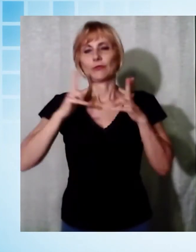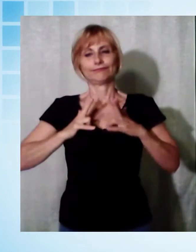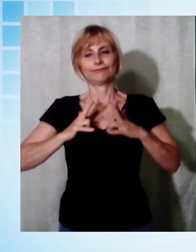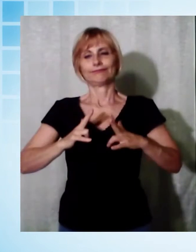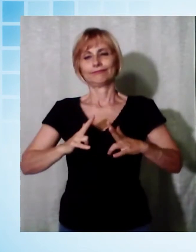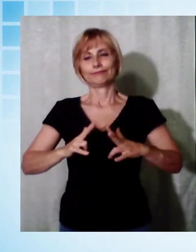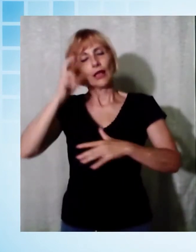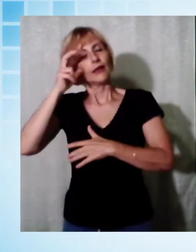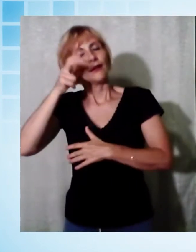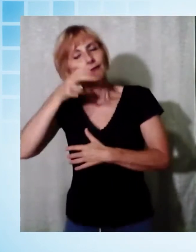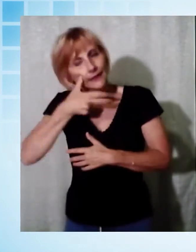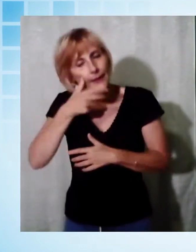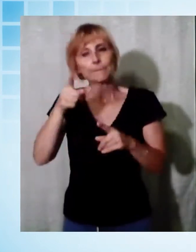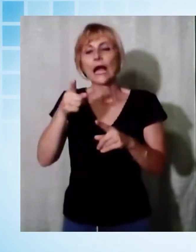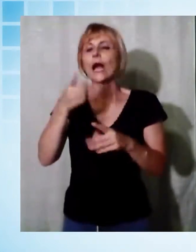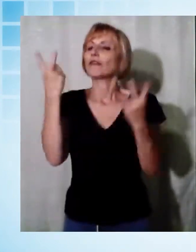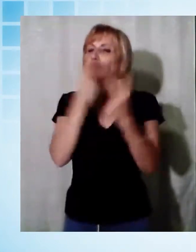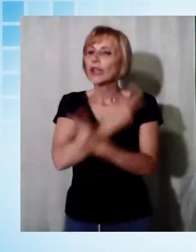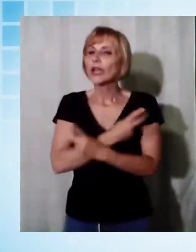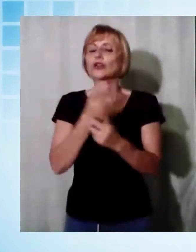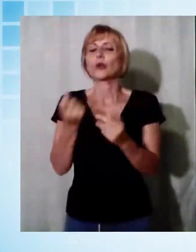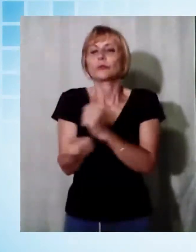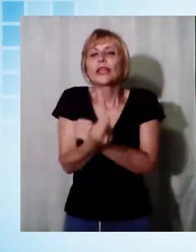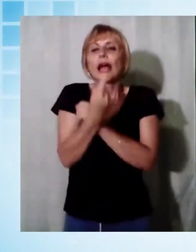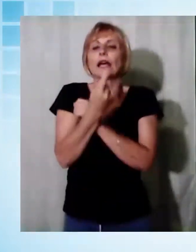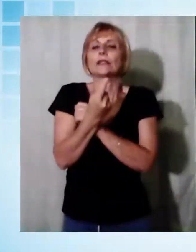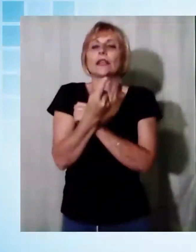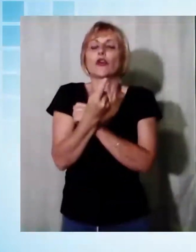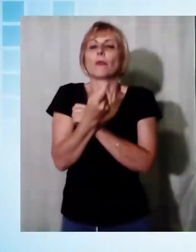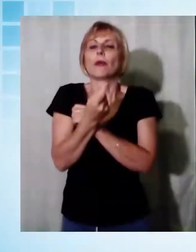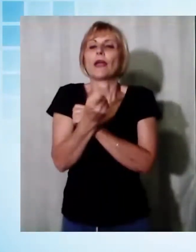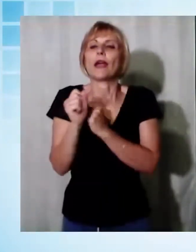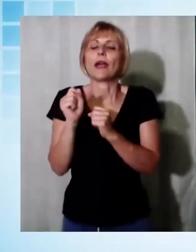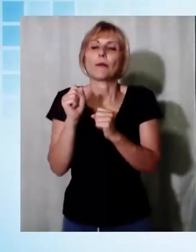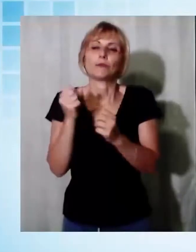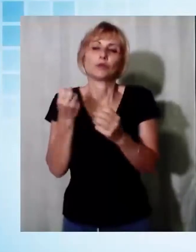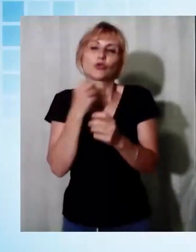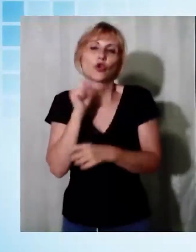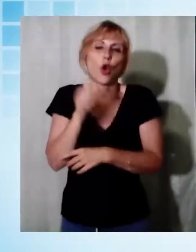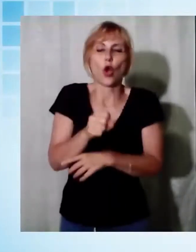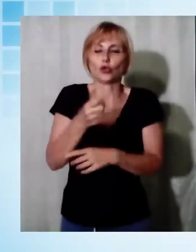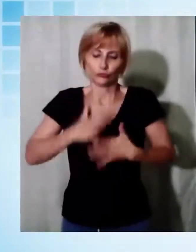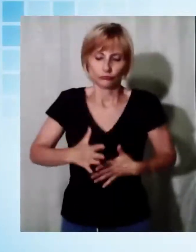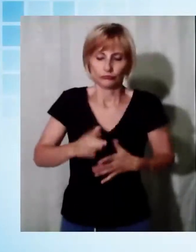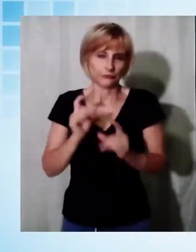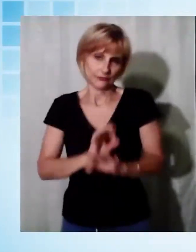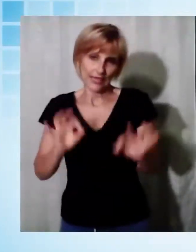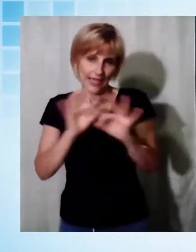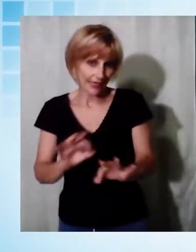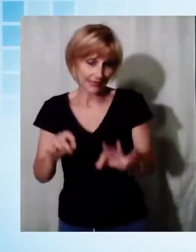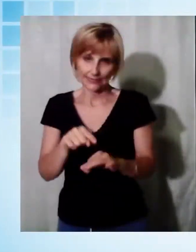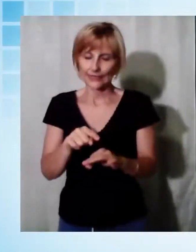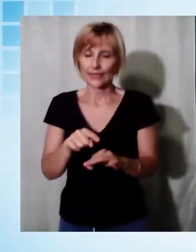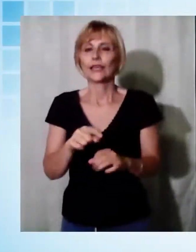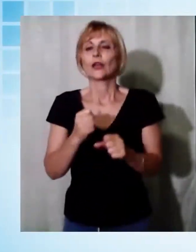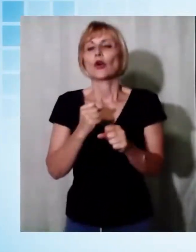la pianta non ha principi attivi ipnoinducenti, come la maggior parte delle erbe officinali che si usano contro l'insonnia, ma al contrario ha